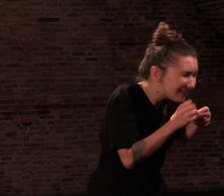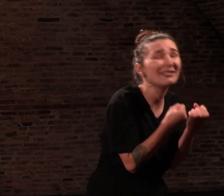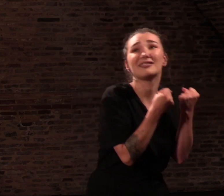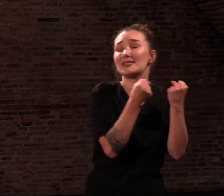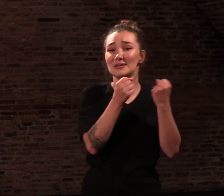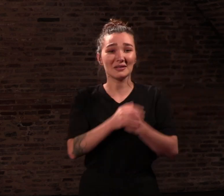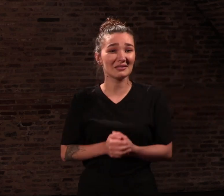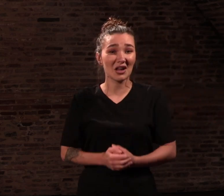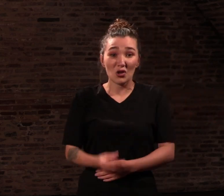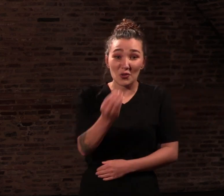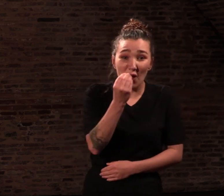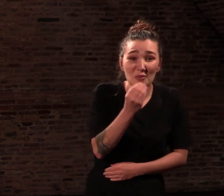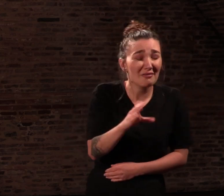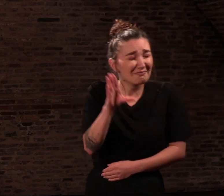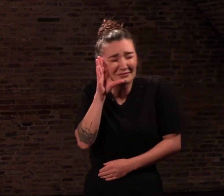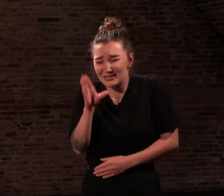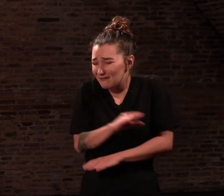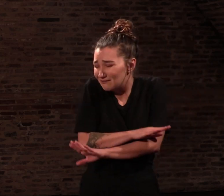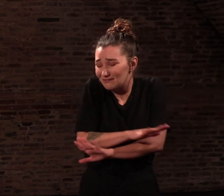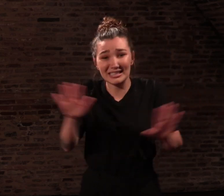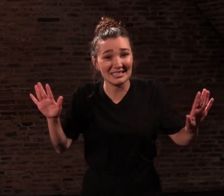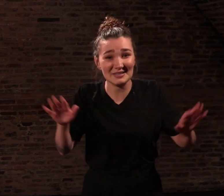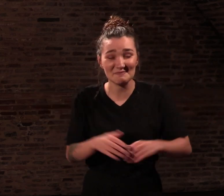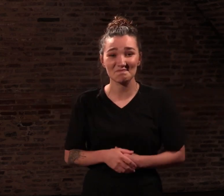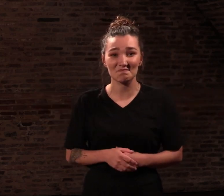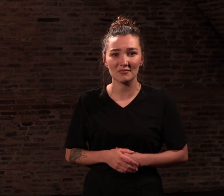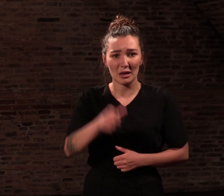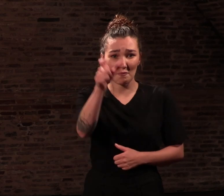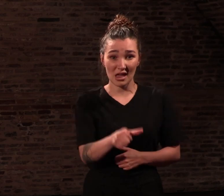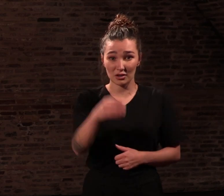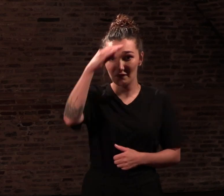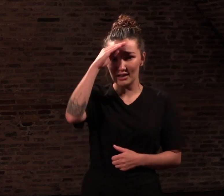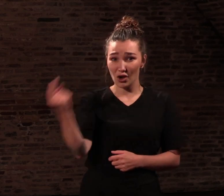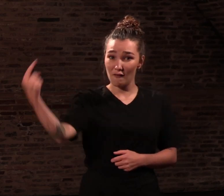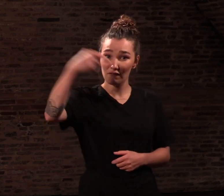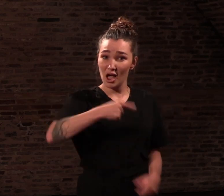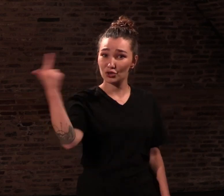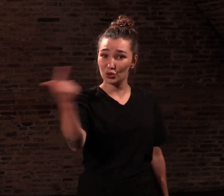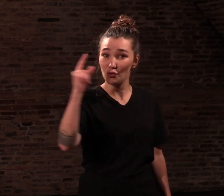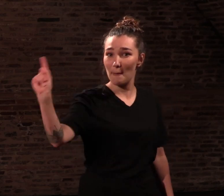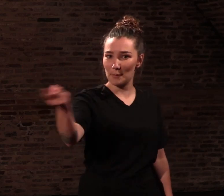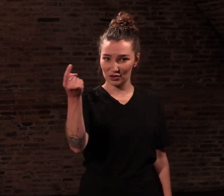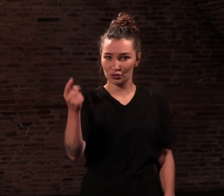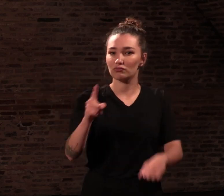de manger. Je me souviens que le facteur passait deux fois par jour, à 11h15